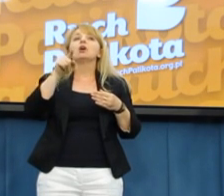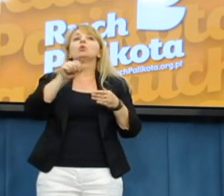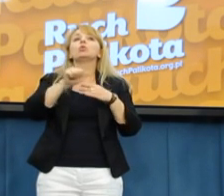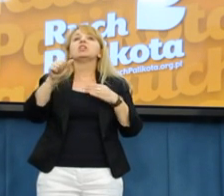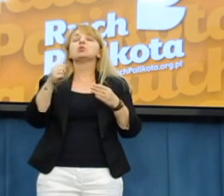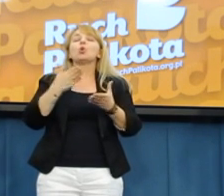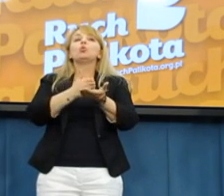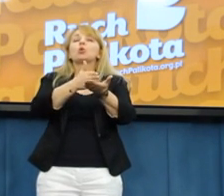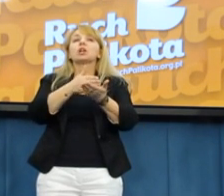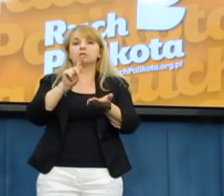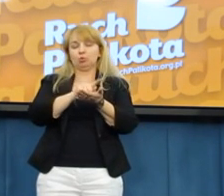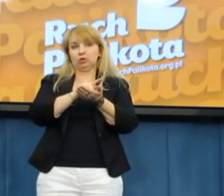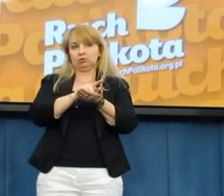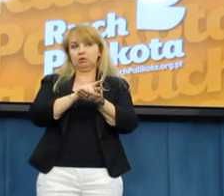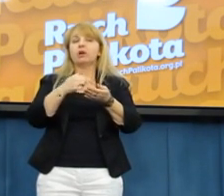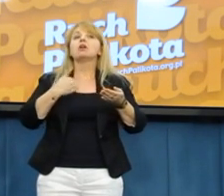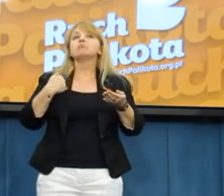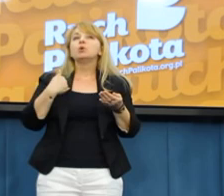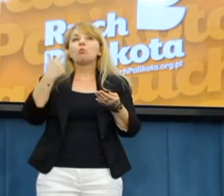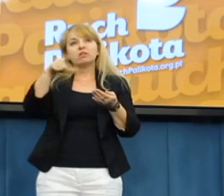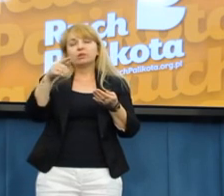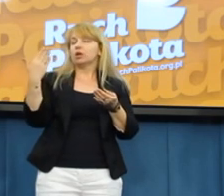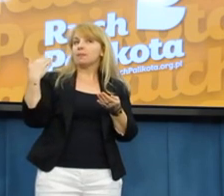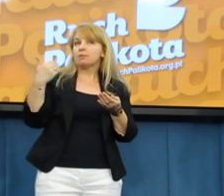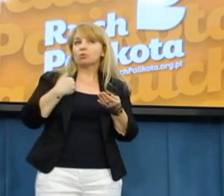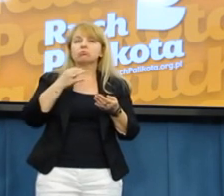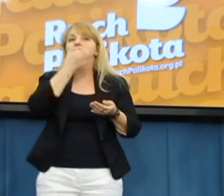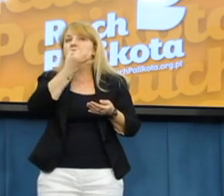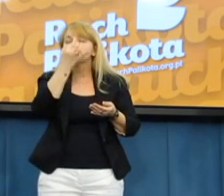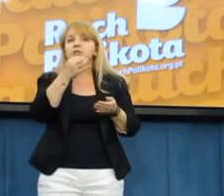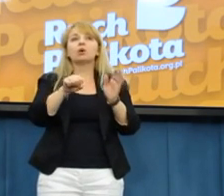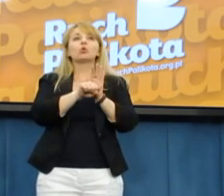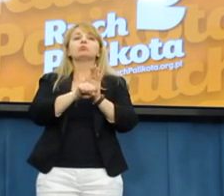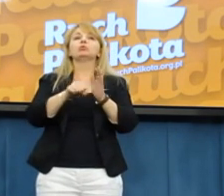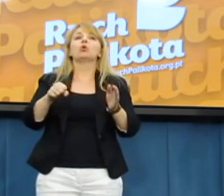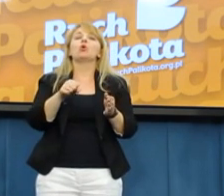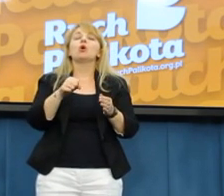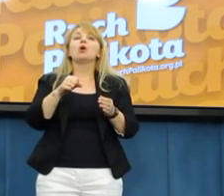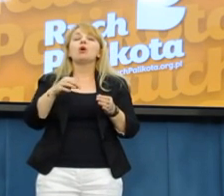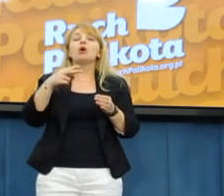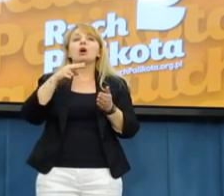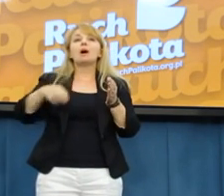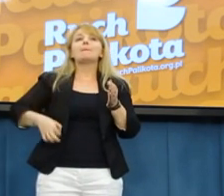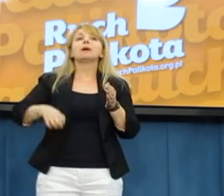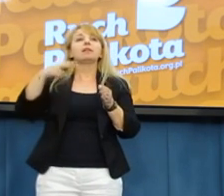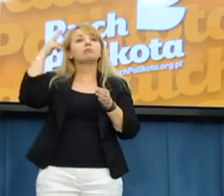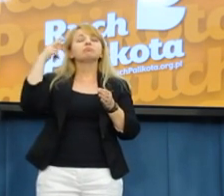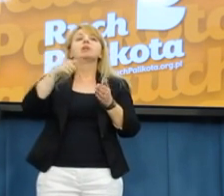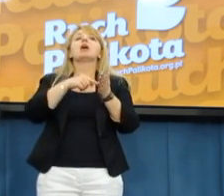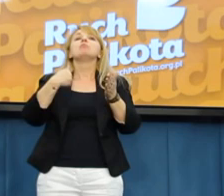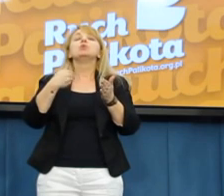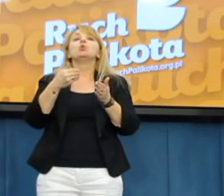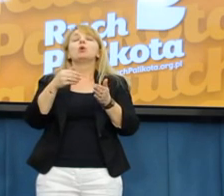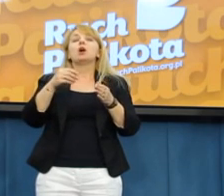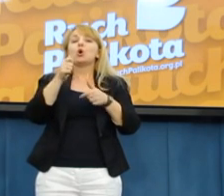temu zwróciłem się do firmy generała pana Adama Rapackiego do przeprowadzenia audytu w mojej firmy.